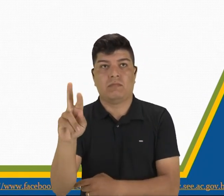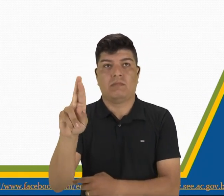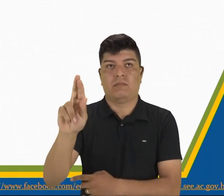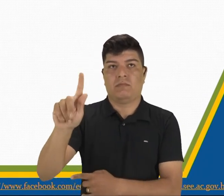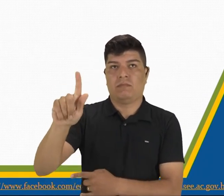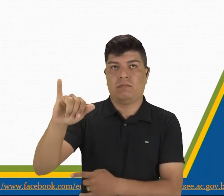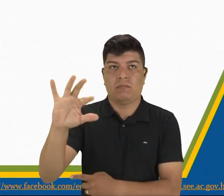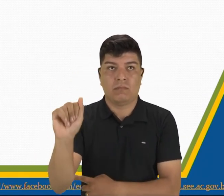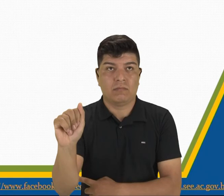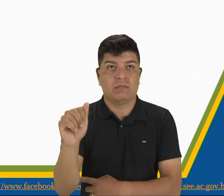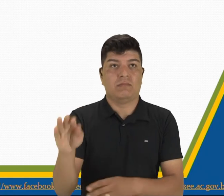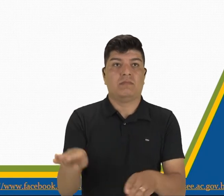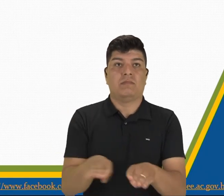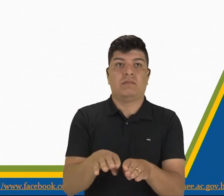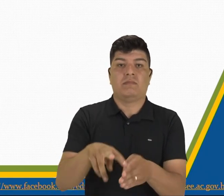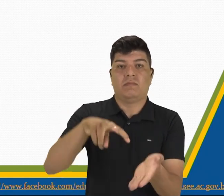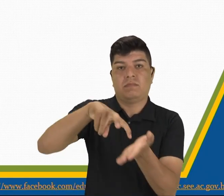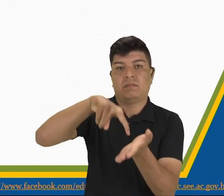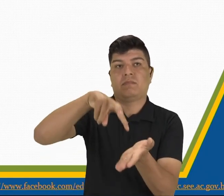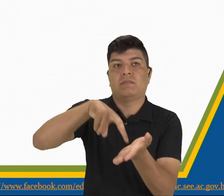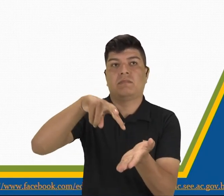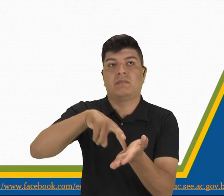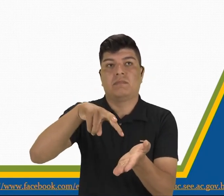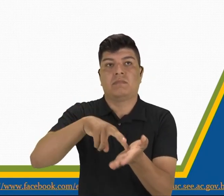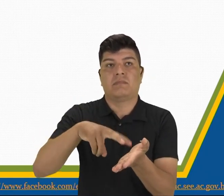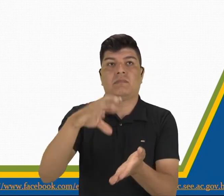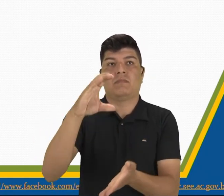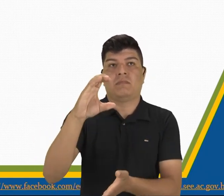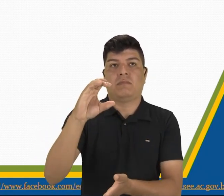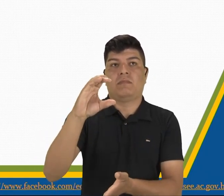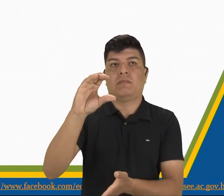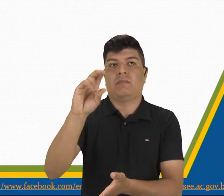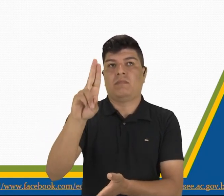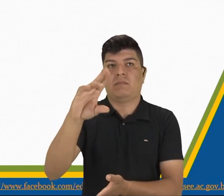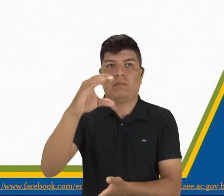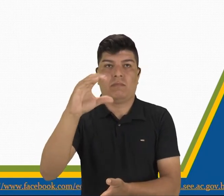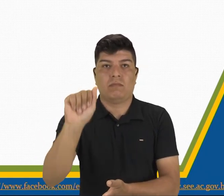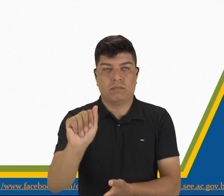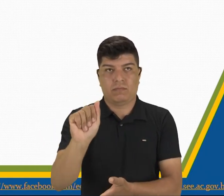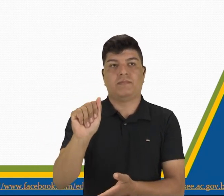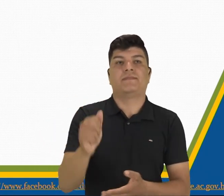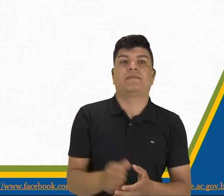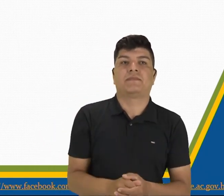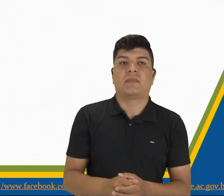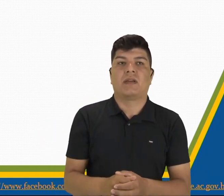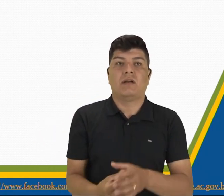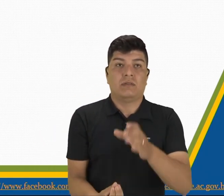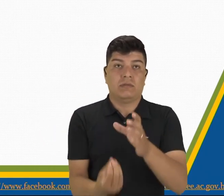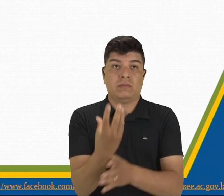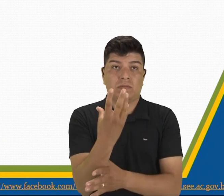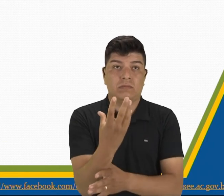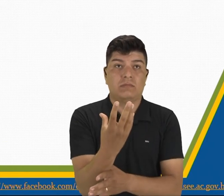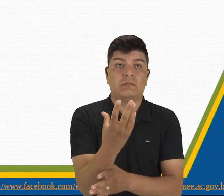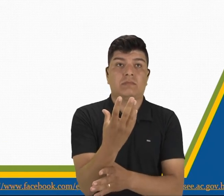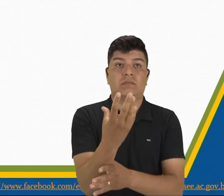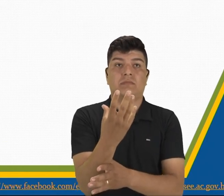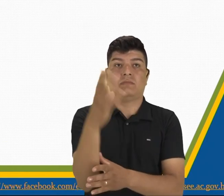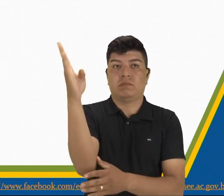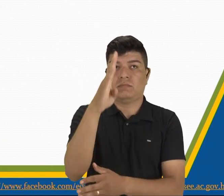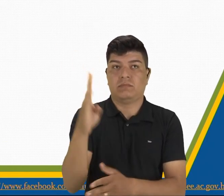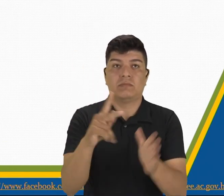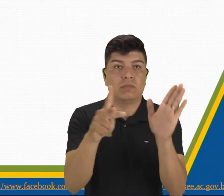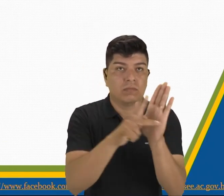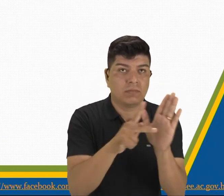el saci perere y la cuca. A origen mista o originais propios de Brasil,